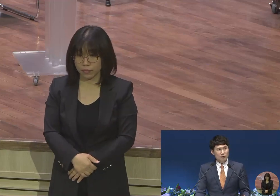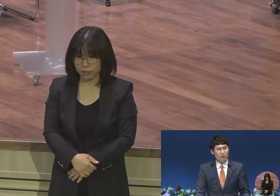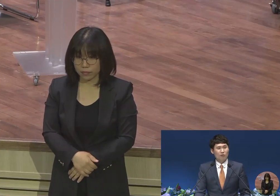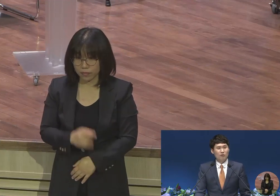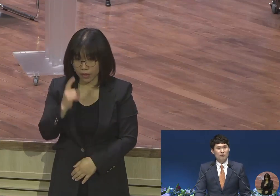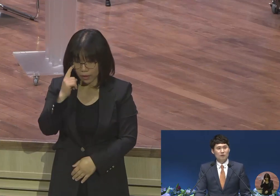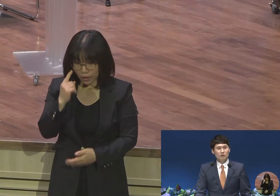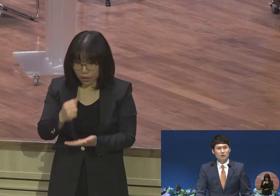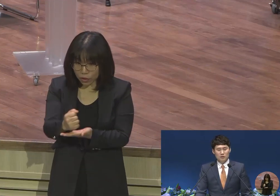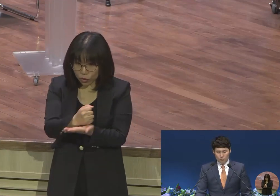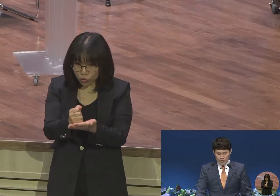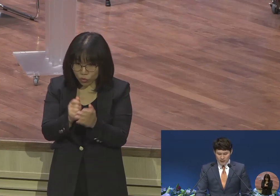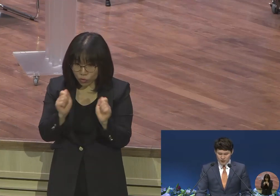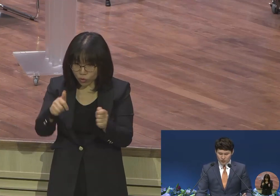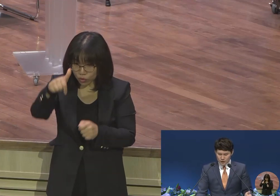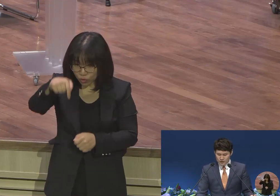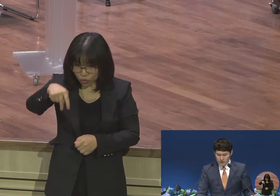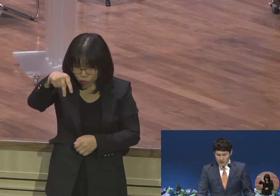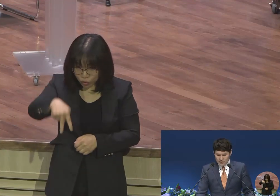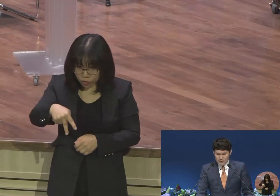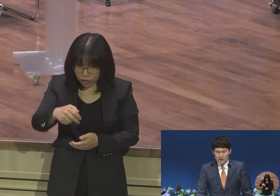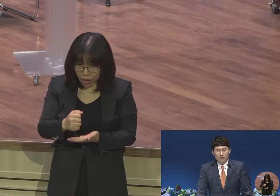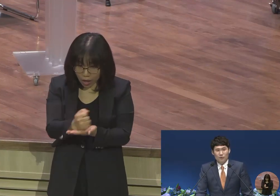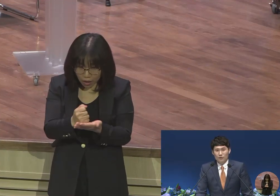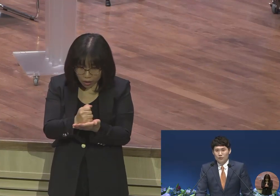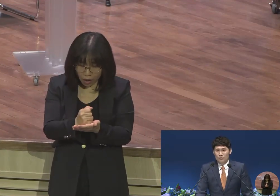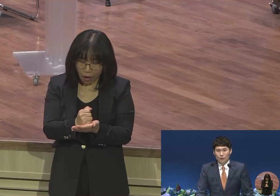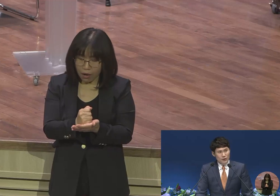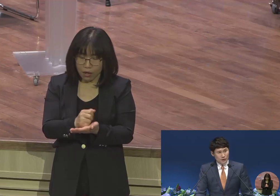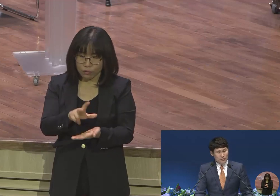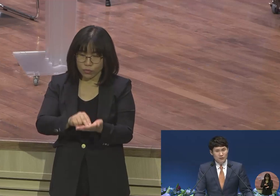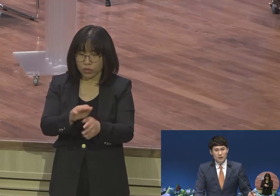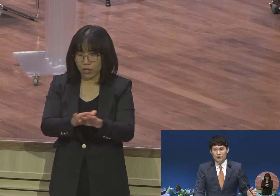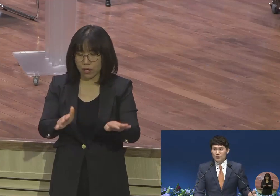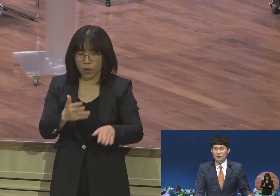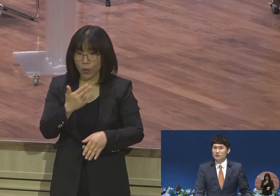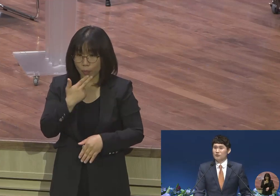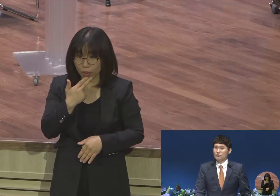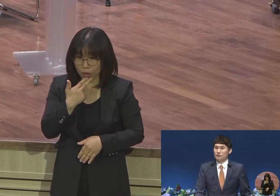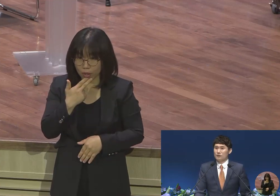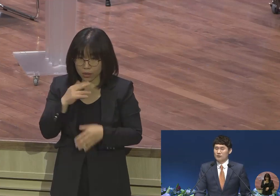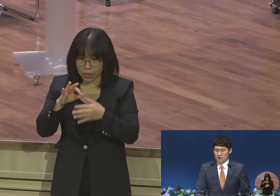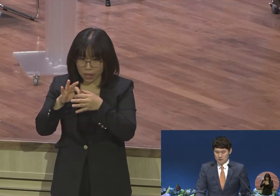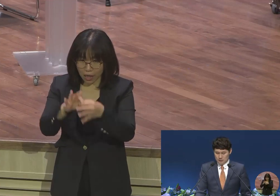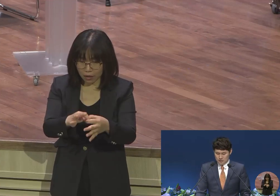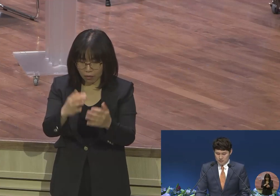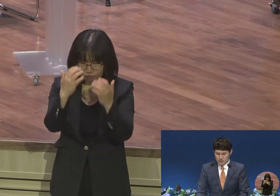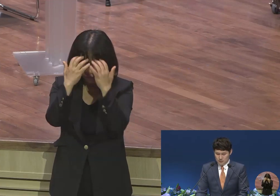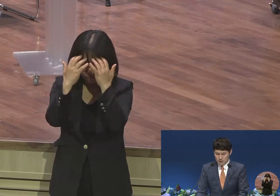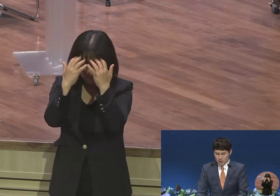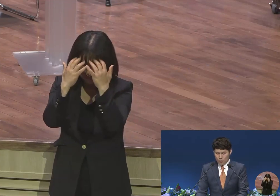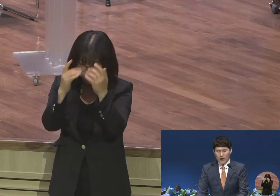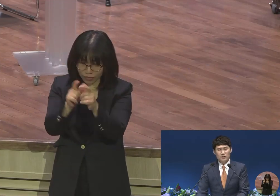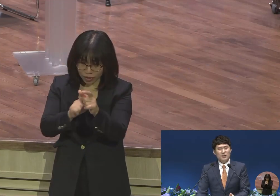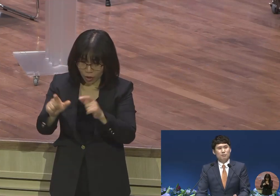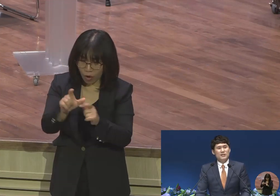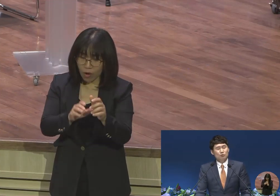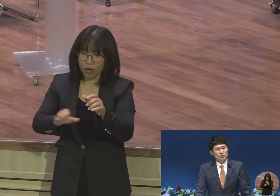해도 문제가 전혀 해결되지 않고 오히려 더 심해지는 거죠 왜 그렇게 비싼 돈을